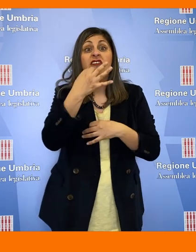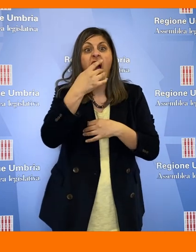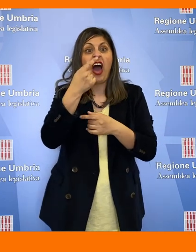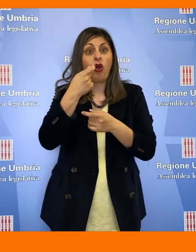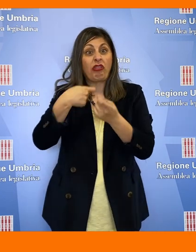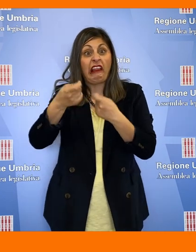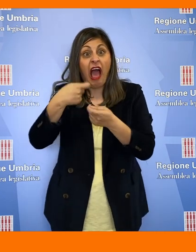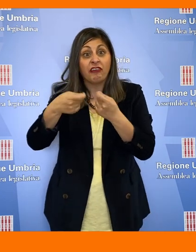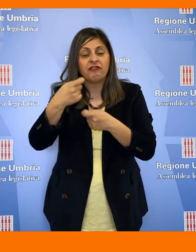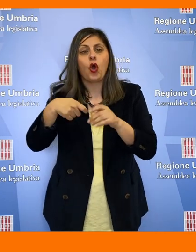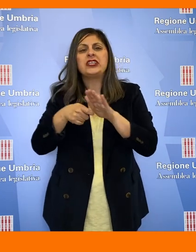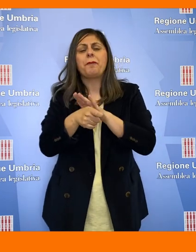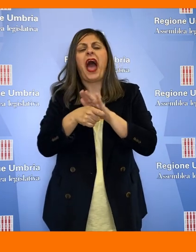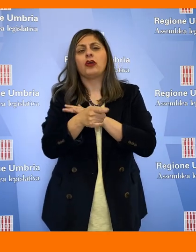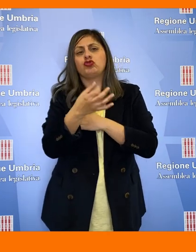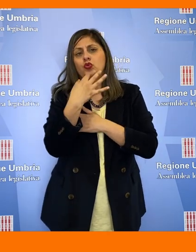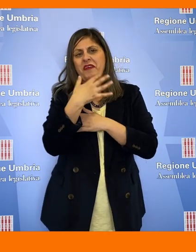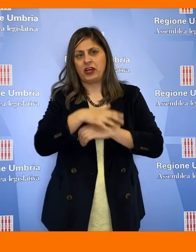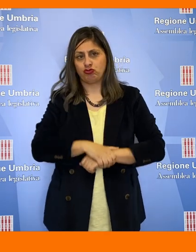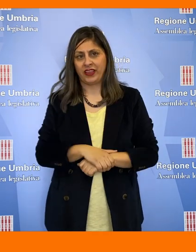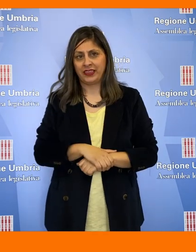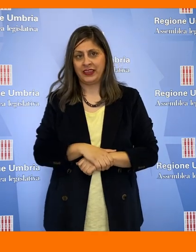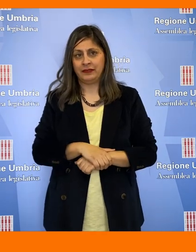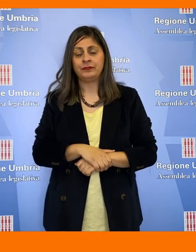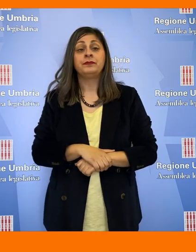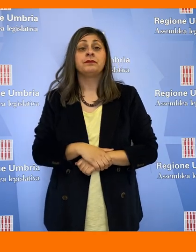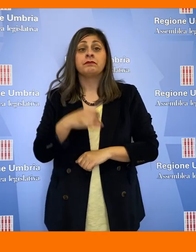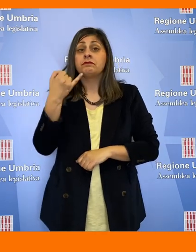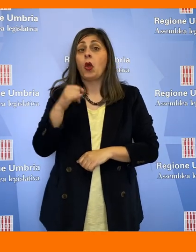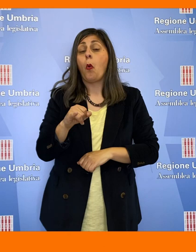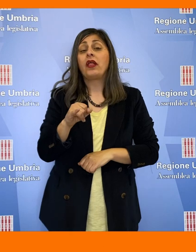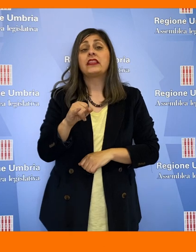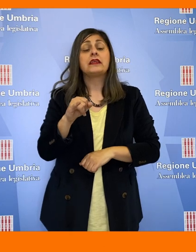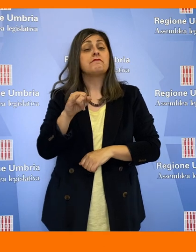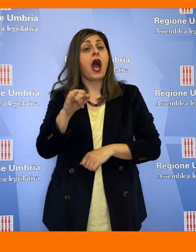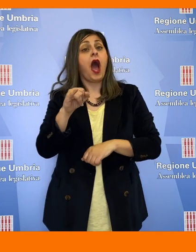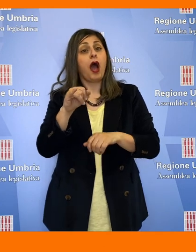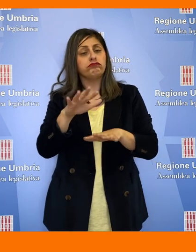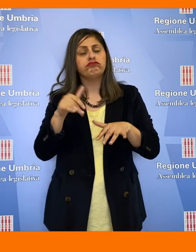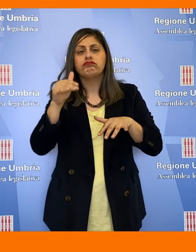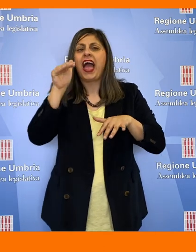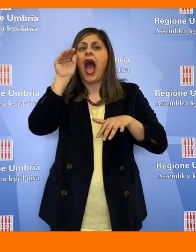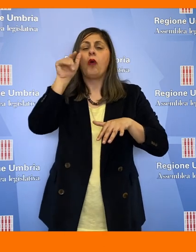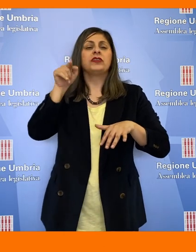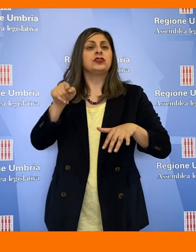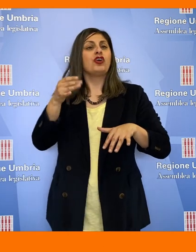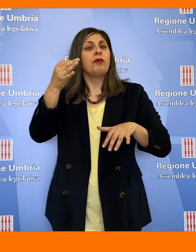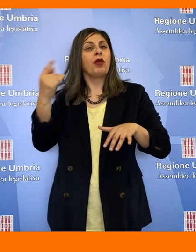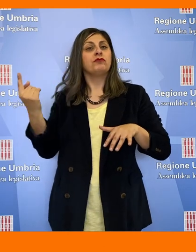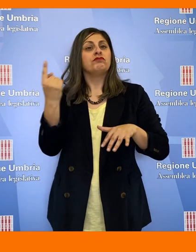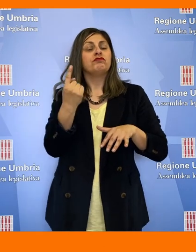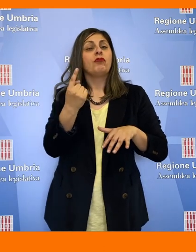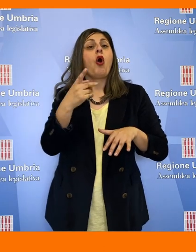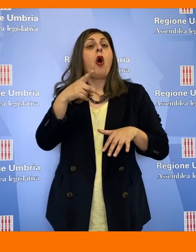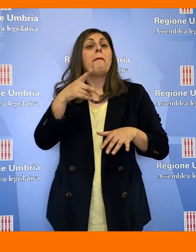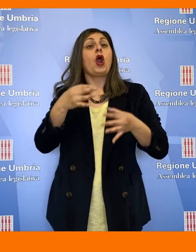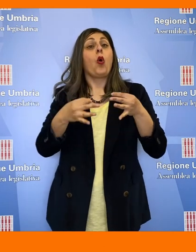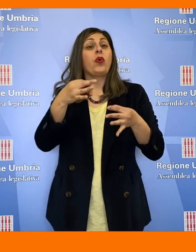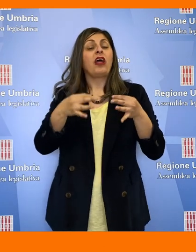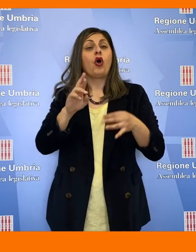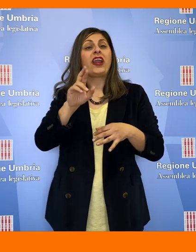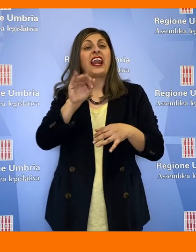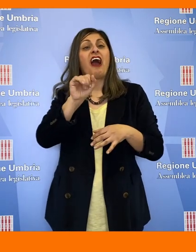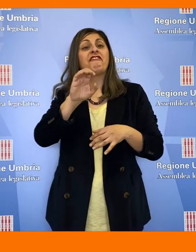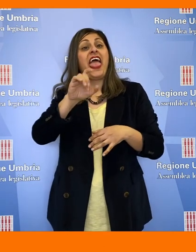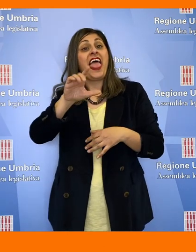narcotraffico e spaccio di stupefacenti. Nell'ultima seduta l'audizione con il procuratore